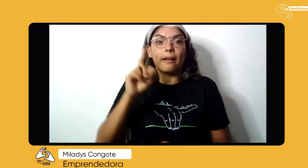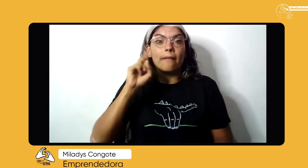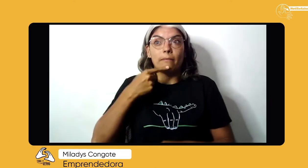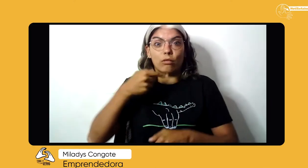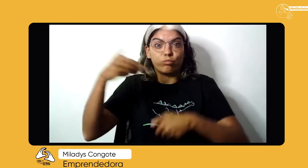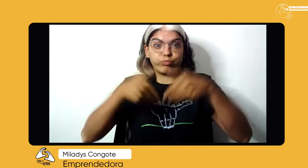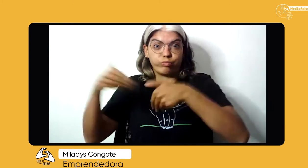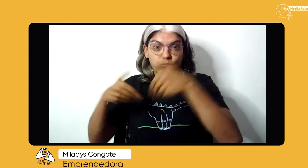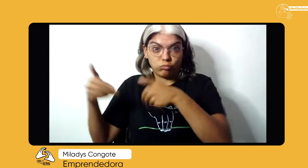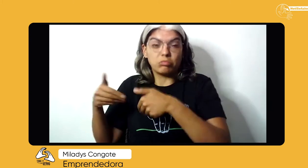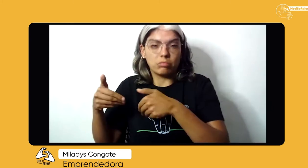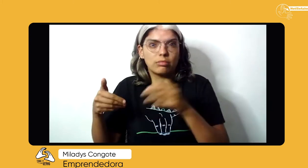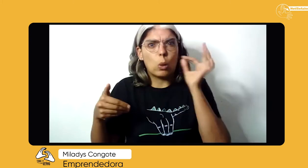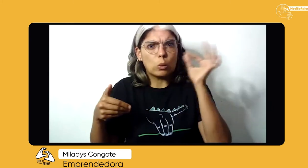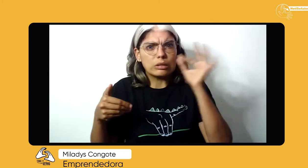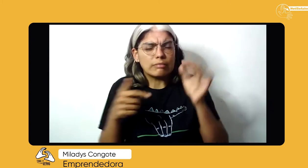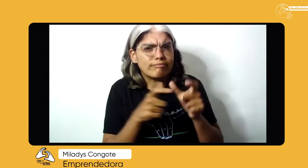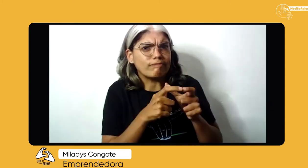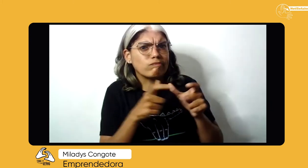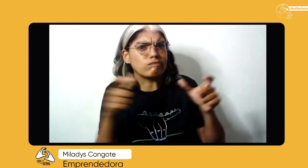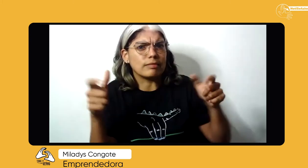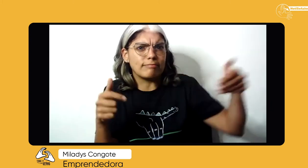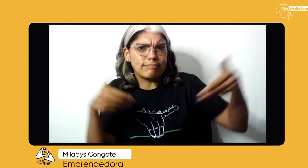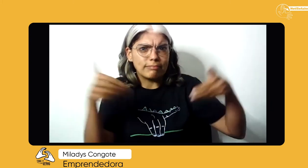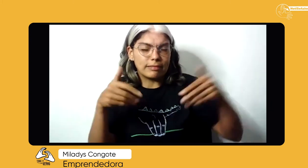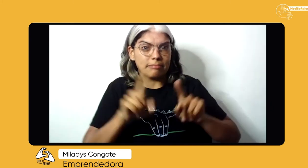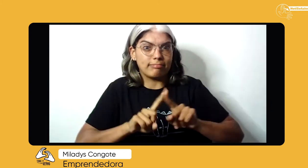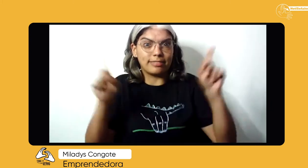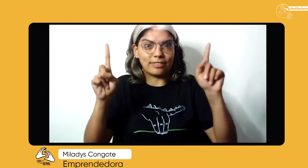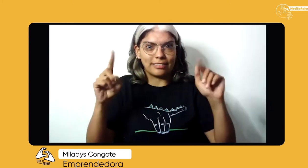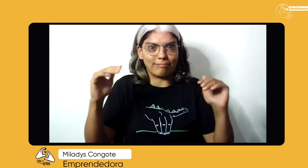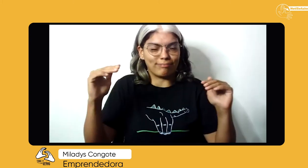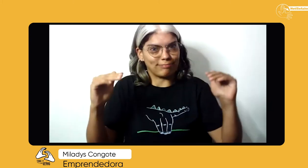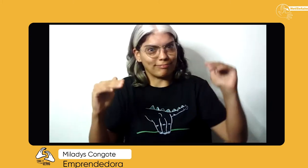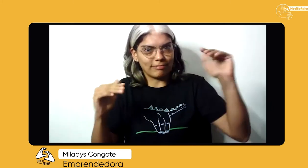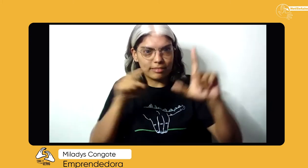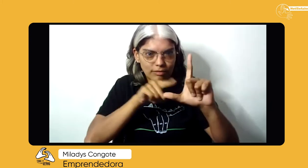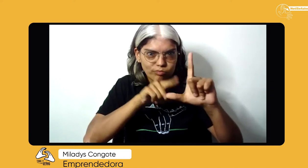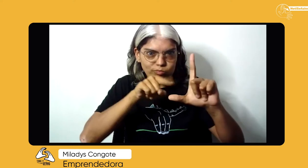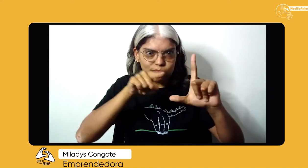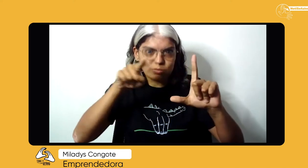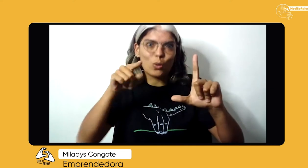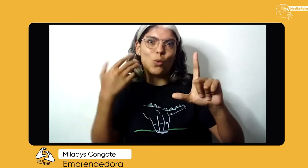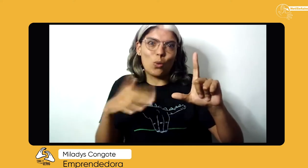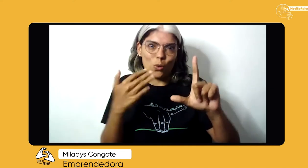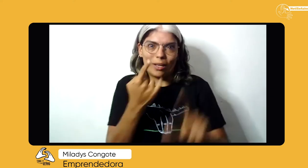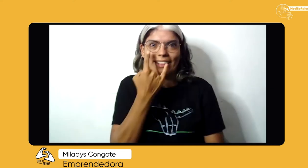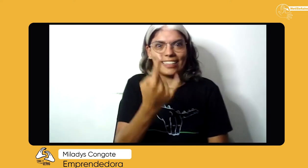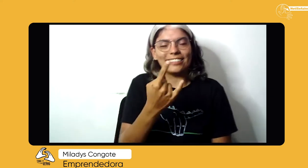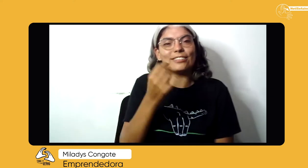Bueno, para contarles, sí hemos tenido varios pedidos de personas sordas y también de personas oyentes, pero en el caso de las personas